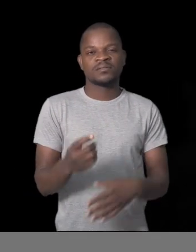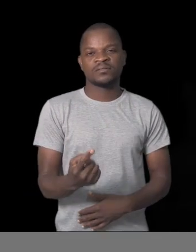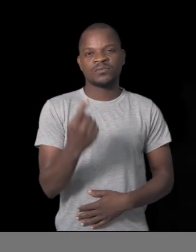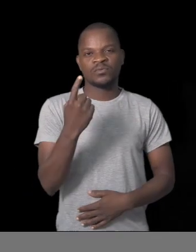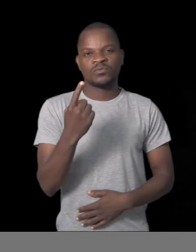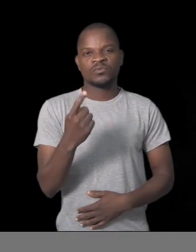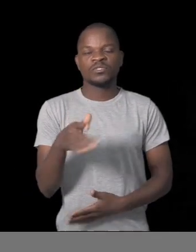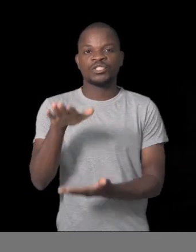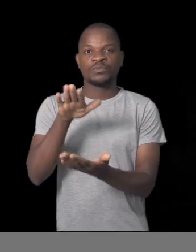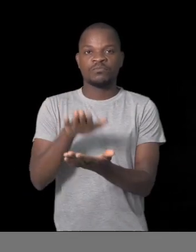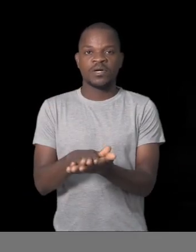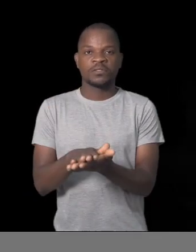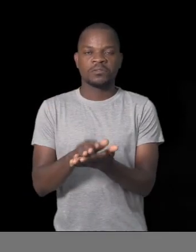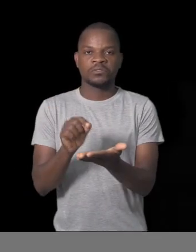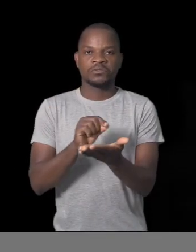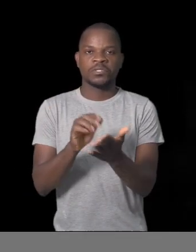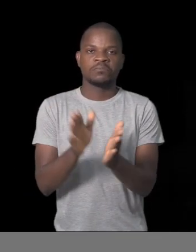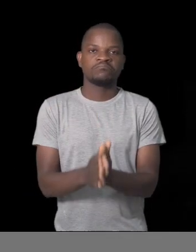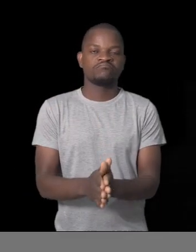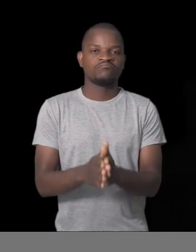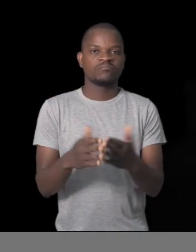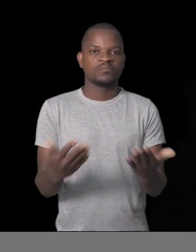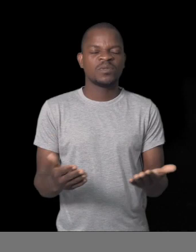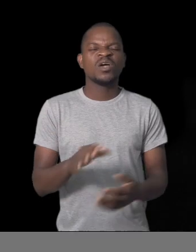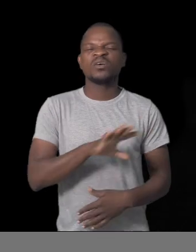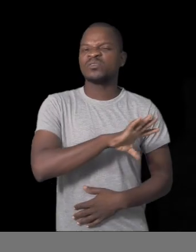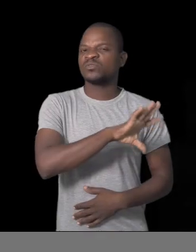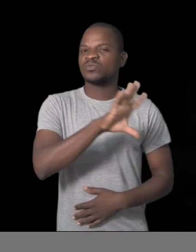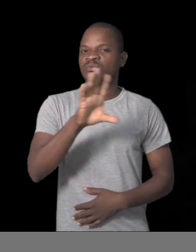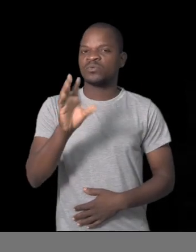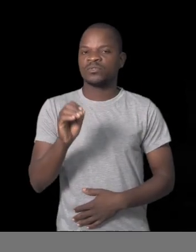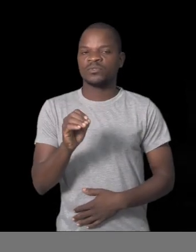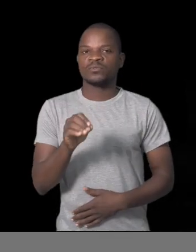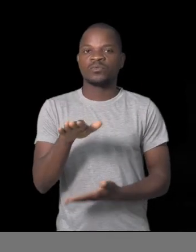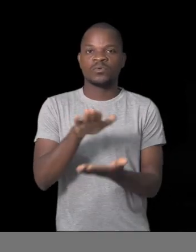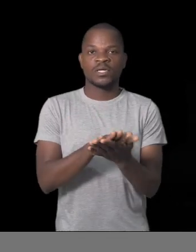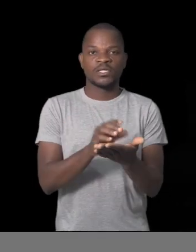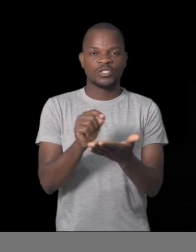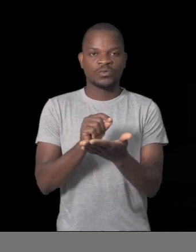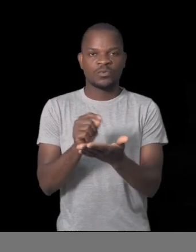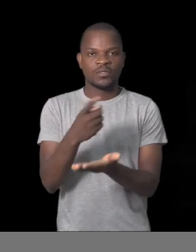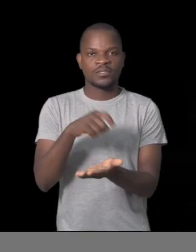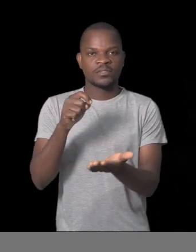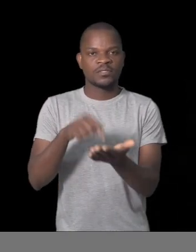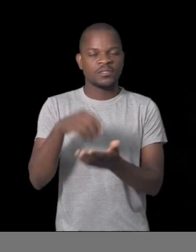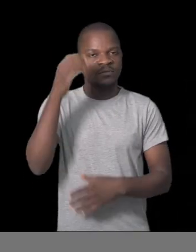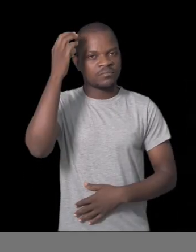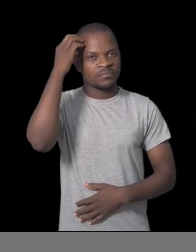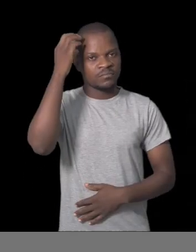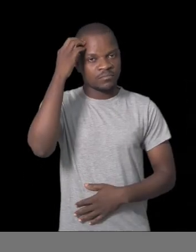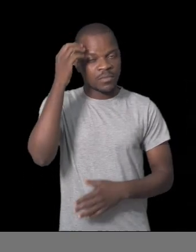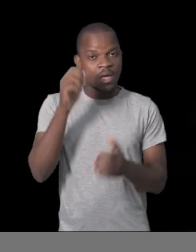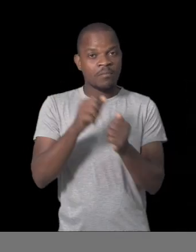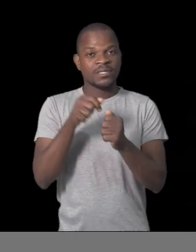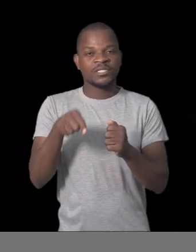classe em todas as escolas da cidade de Maputo. A meta para este ano já foi atingida,